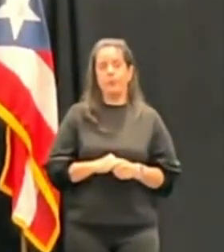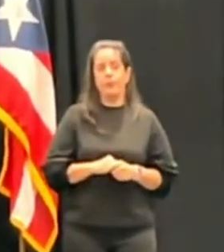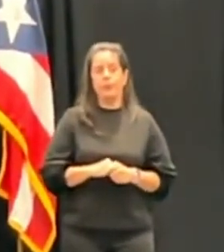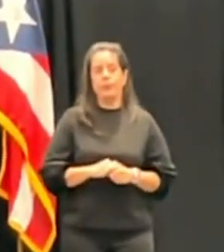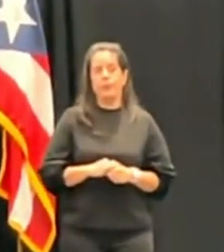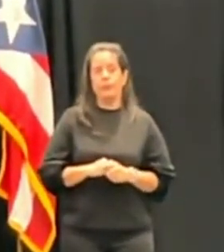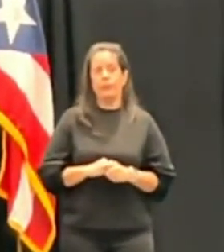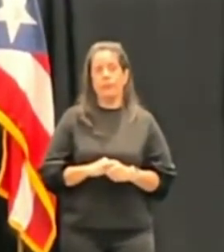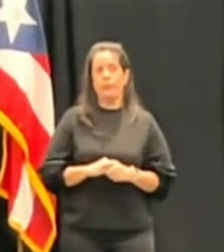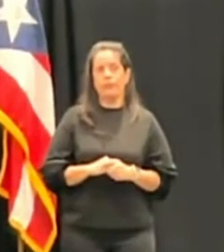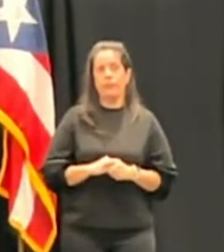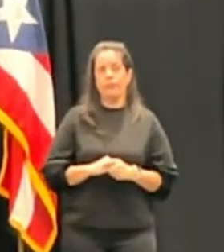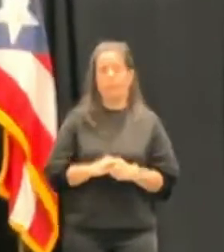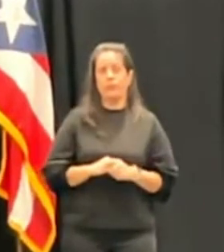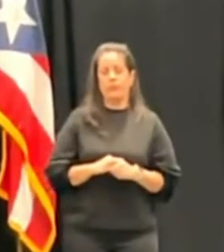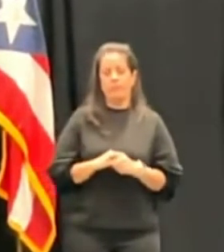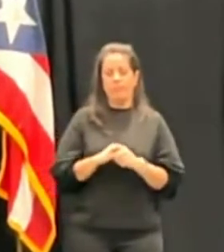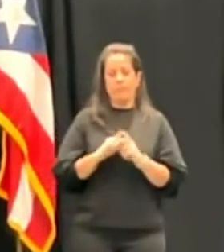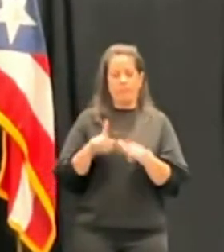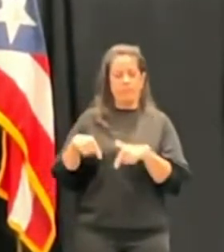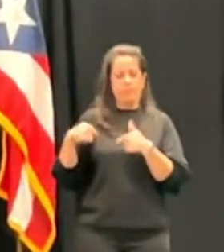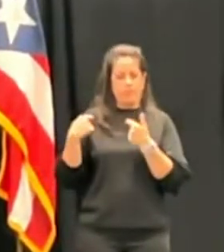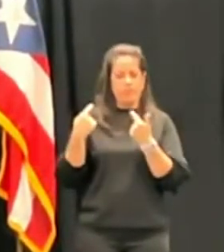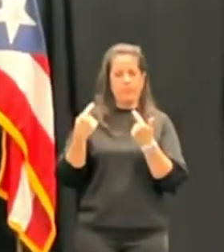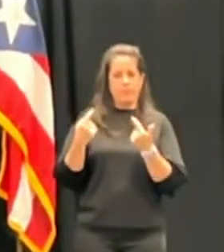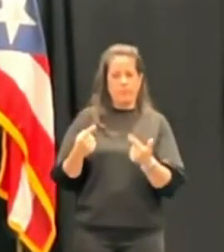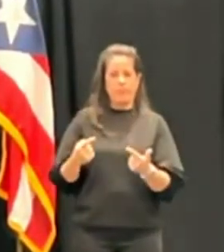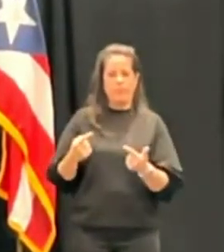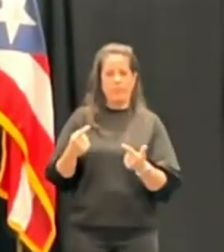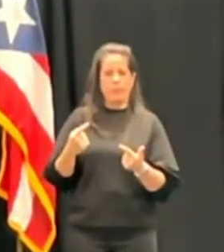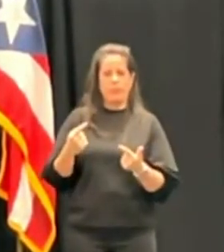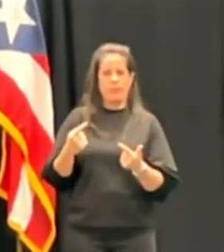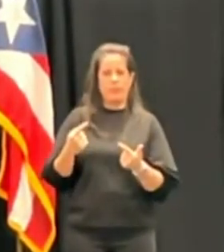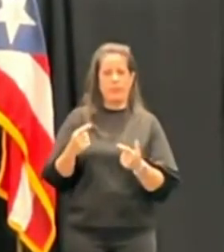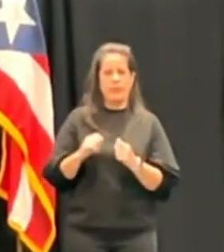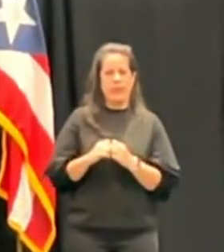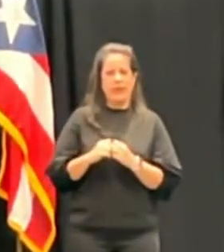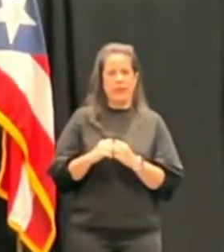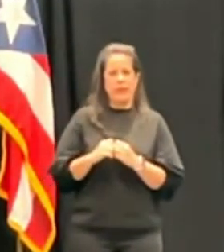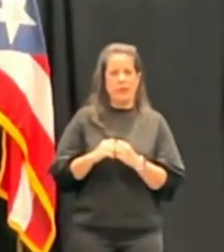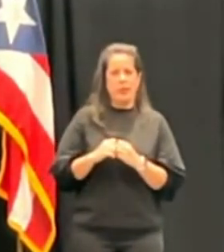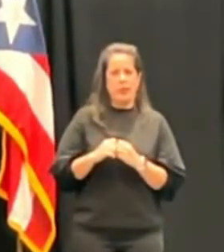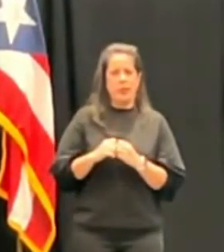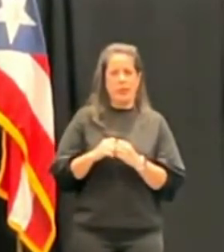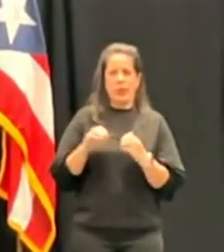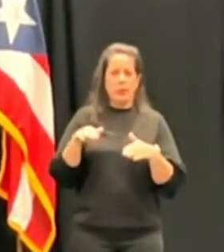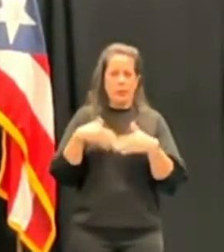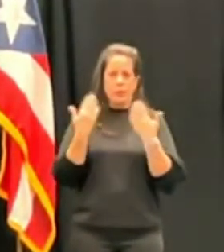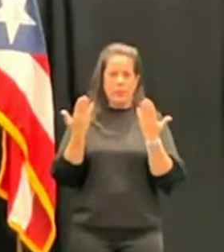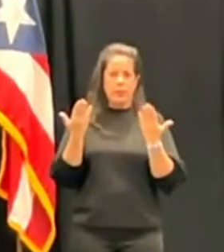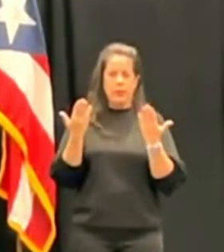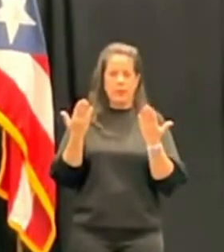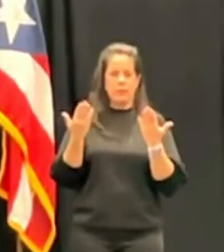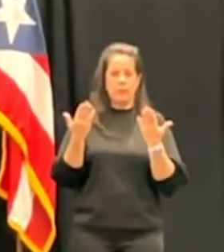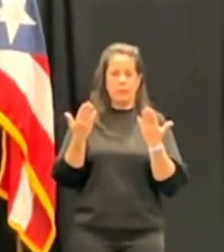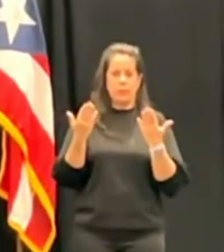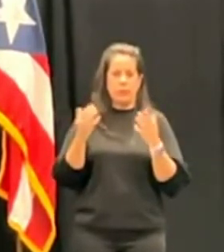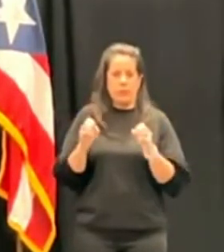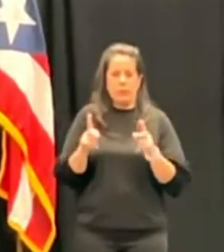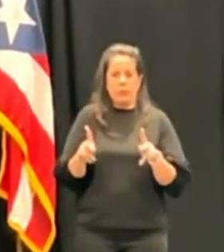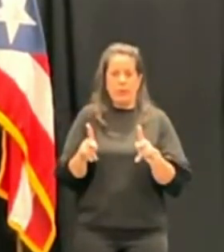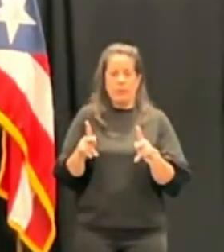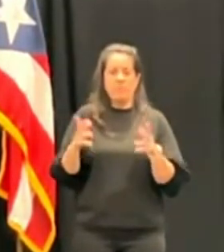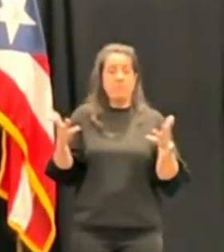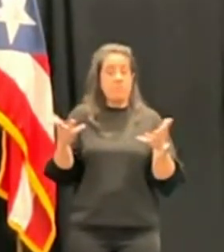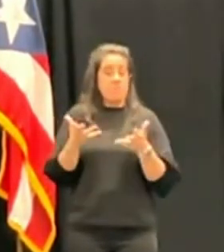un precedente, ¿verdad?, teníamos un precedente que no había espacio. El precedente